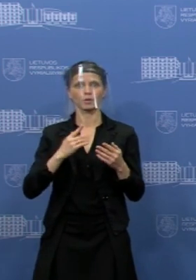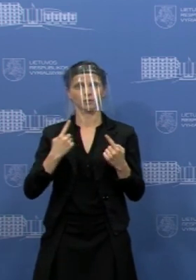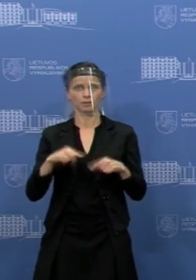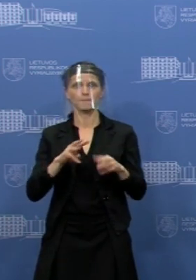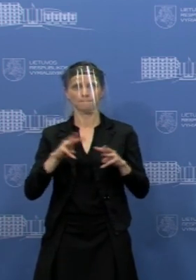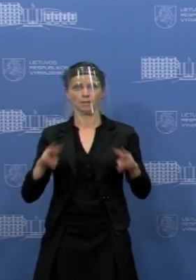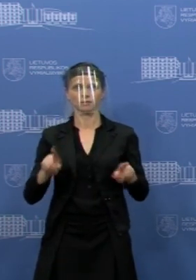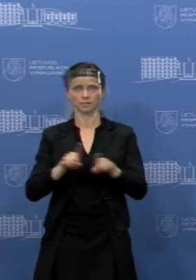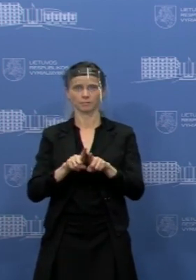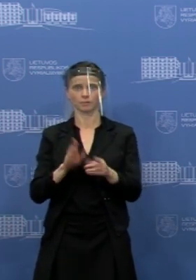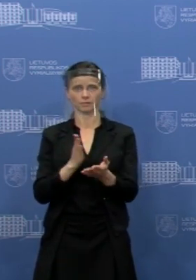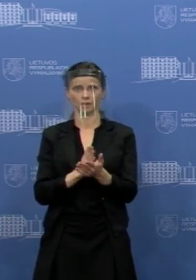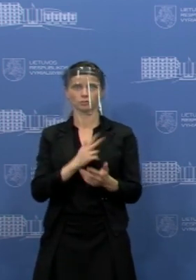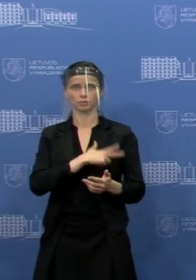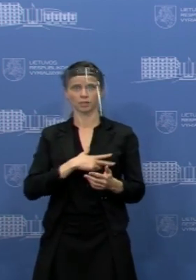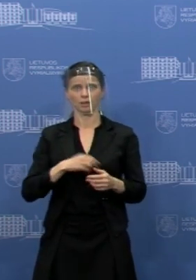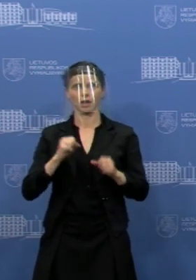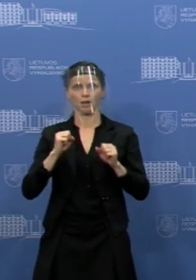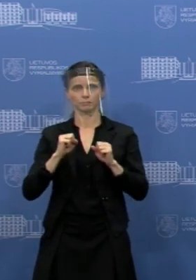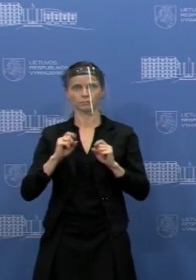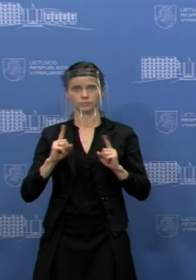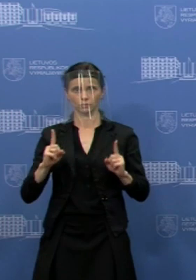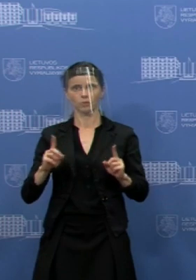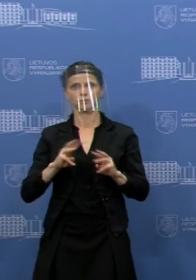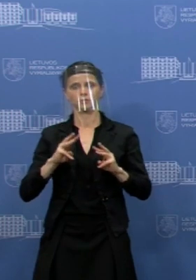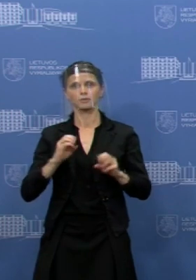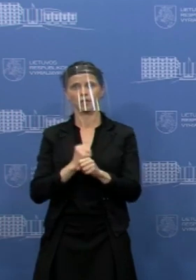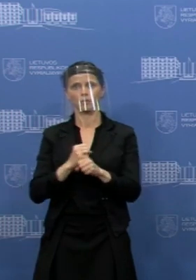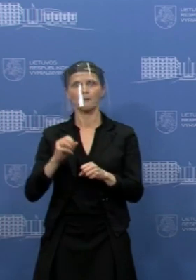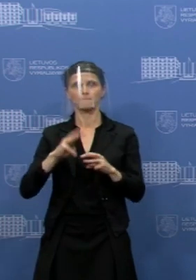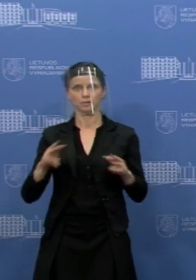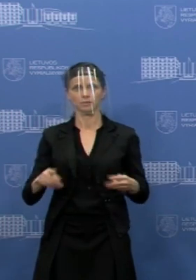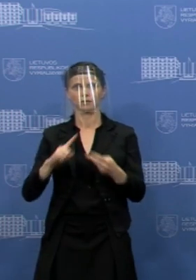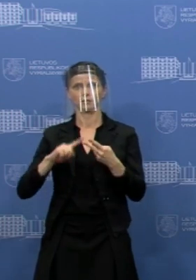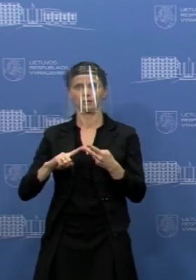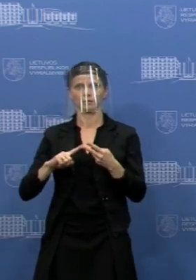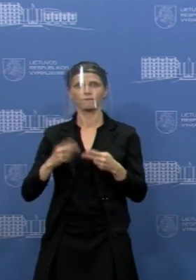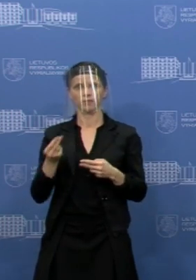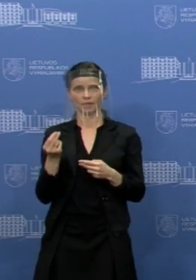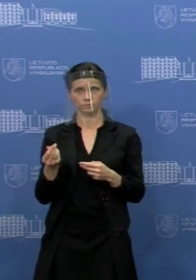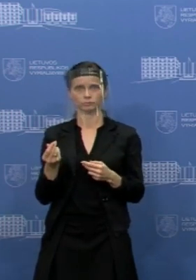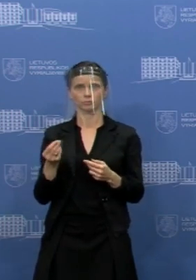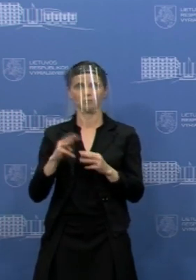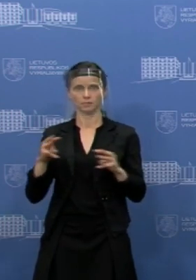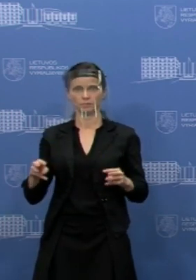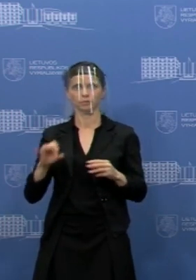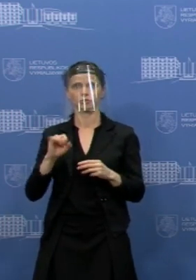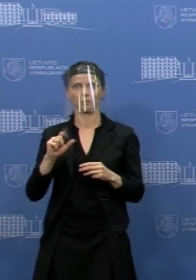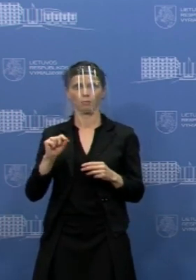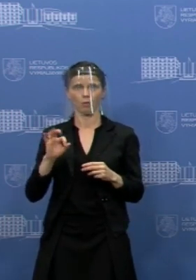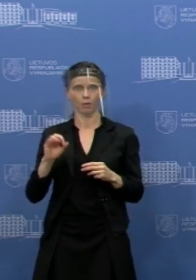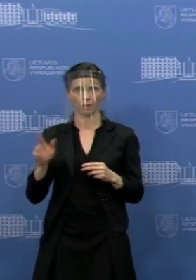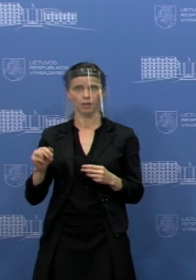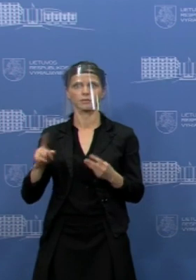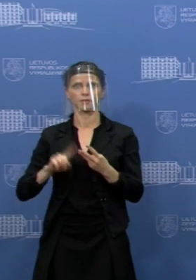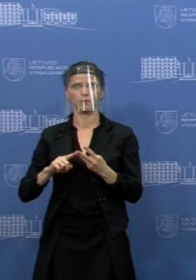ir kiti ministrai, tai yra socialinės apsaugos ir darbo ministras Linas Kukuraitis, finansų ministras Vilius Šapoka, dar buvo šalia